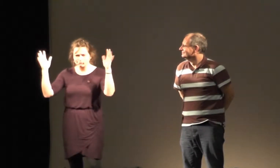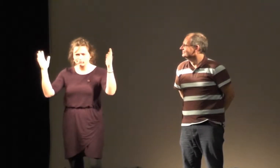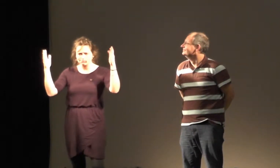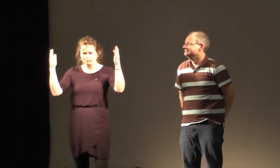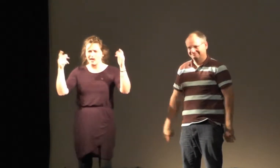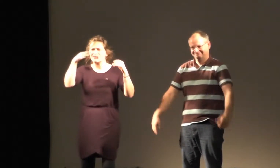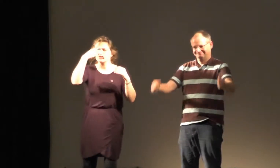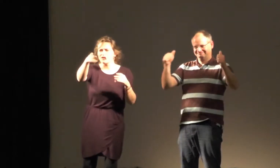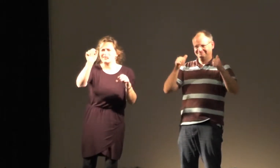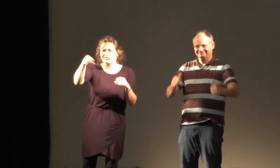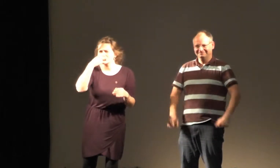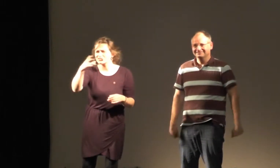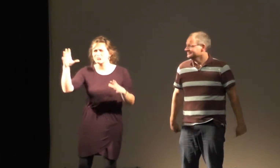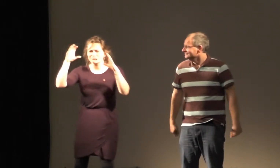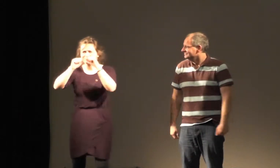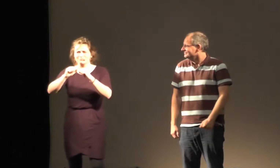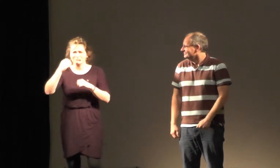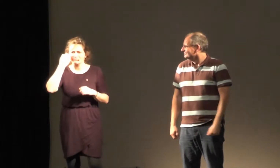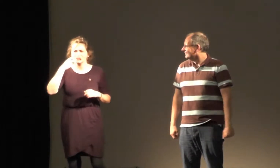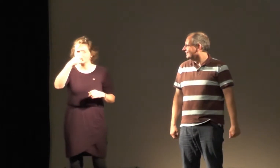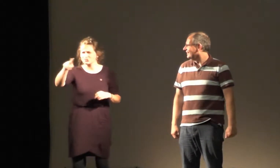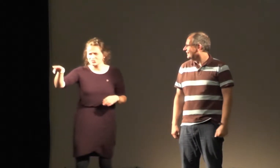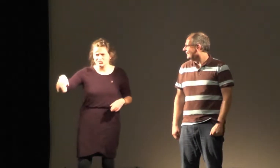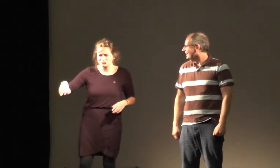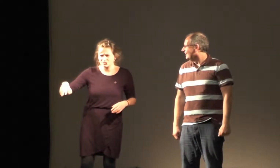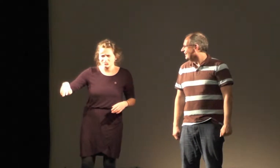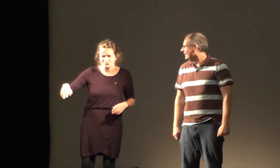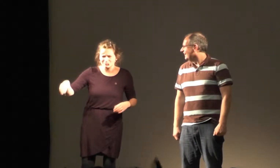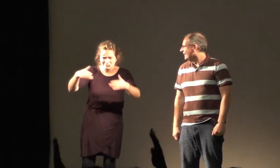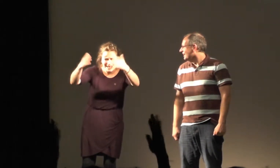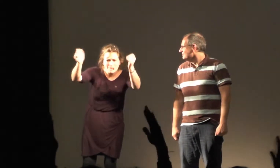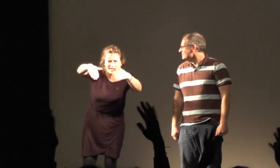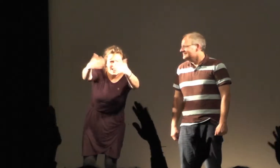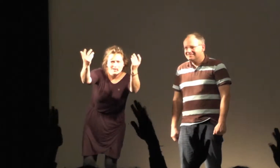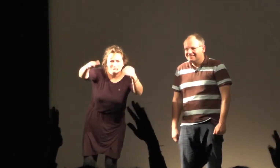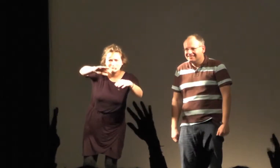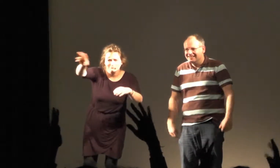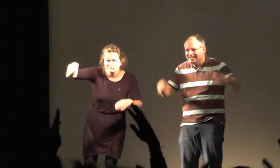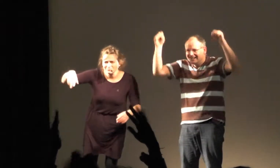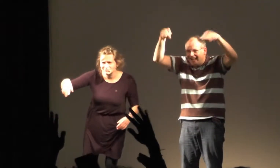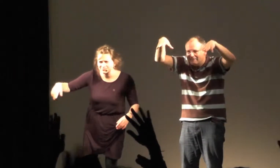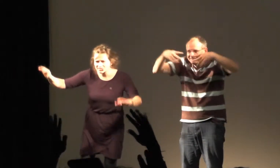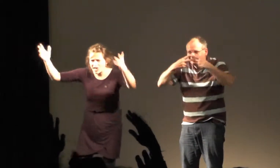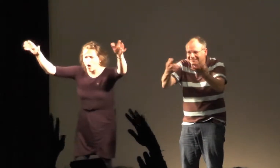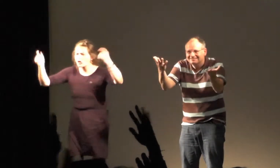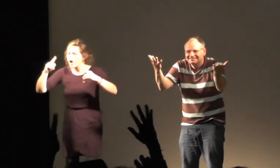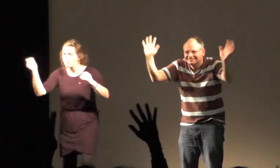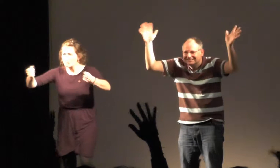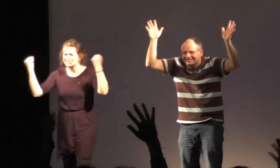Okay, also nochmal ganz viel Applaus. Ich sehe euch auch gar nicht. Es ist so dunkel. Zeigt eure Hände. Super. Genau.